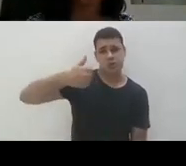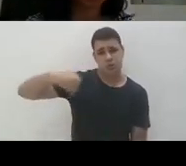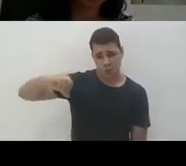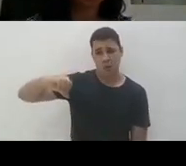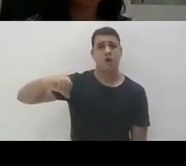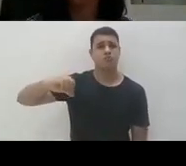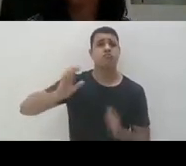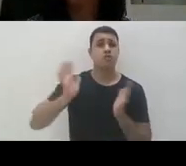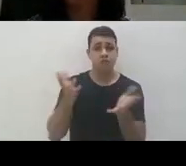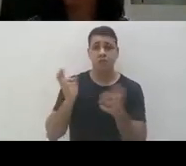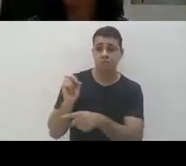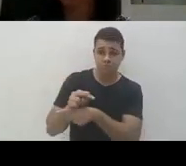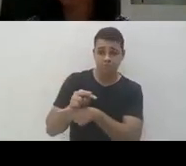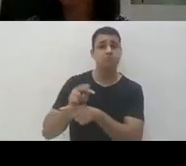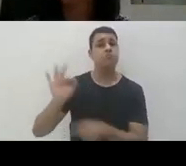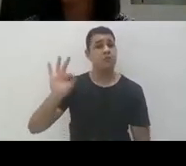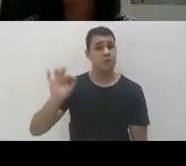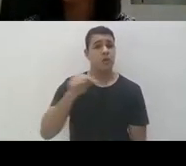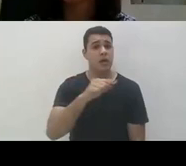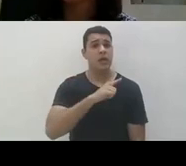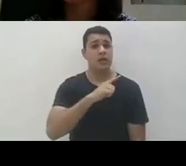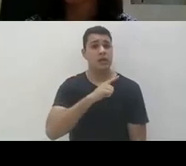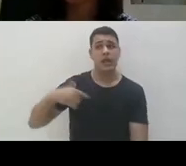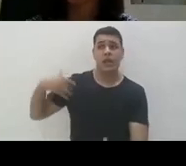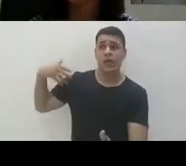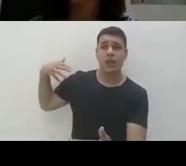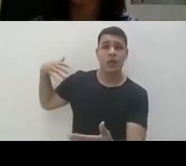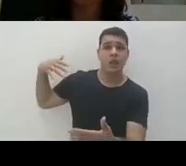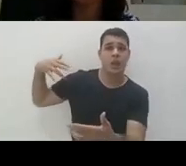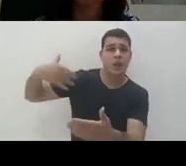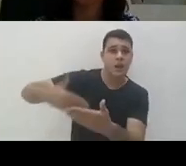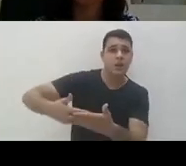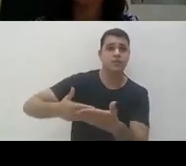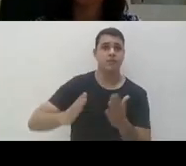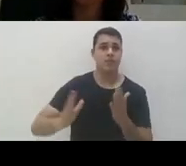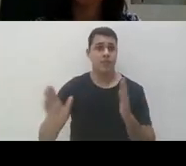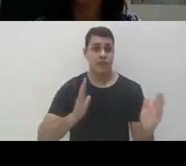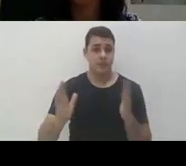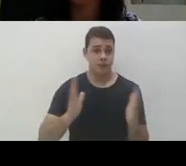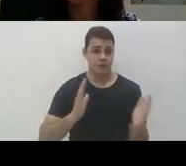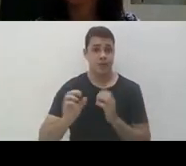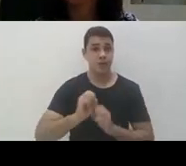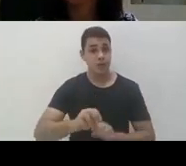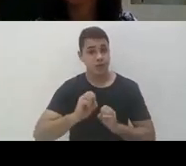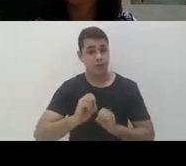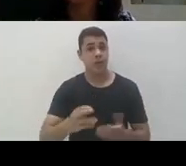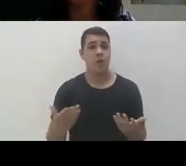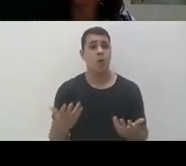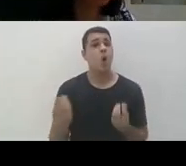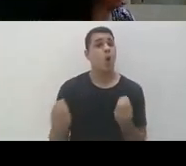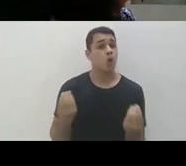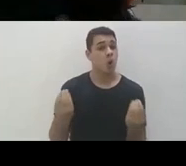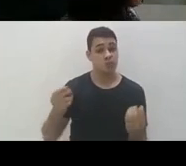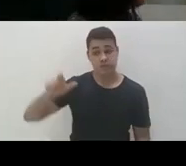na universidade, ela já passou por todo o período educacional, de maneira geral, ela já